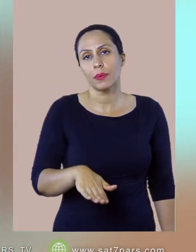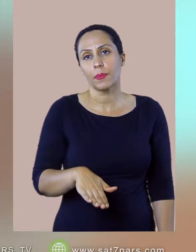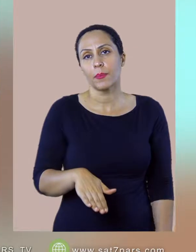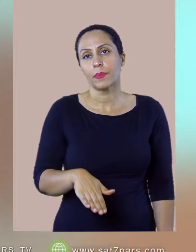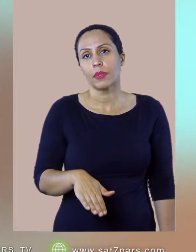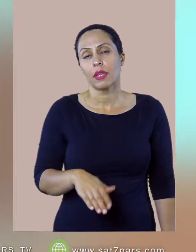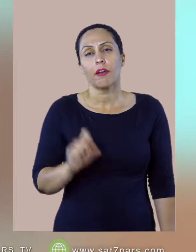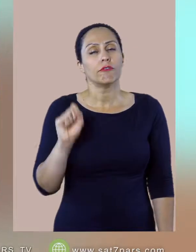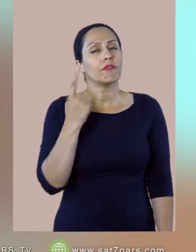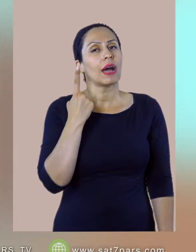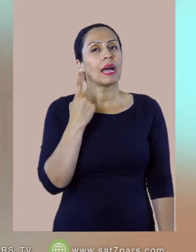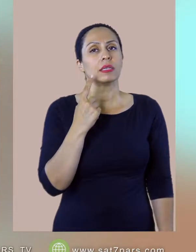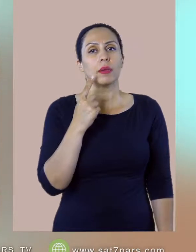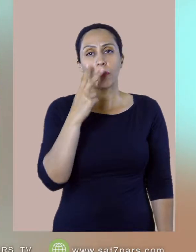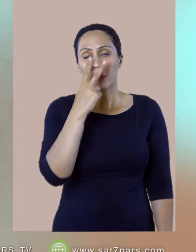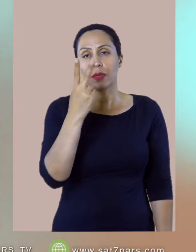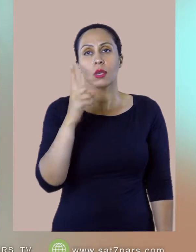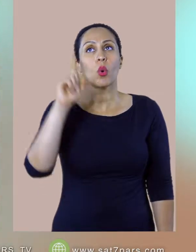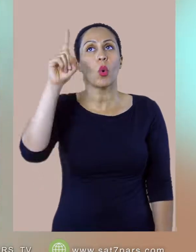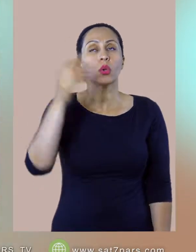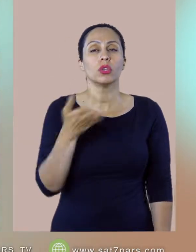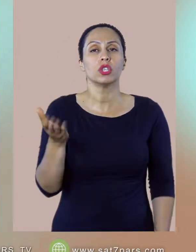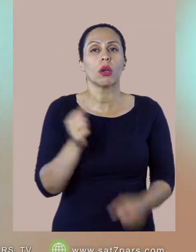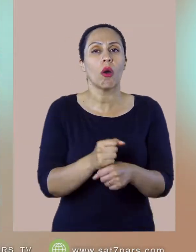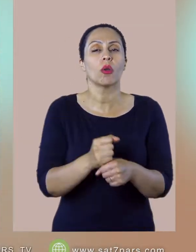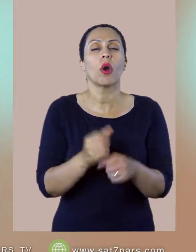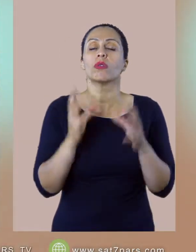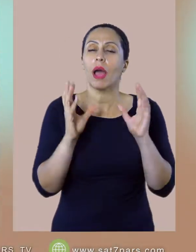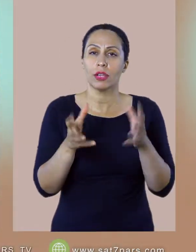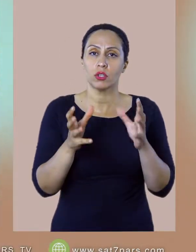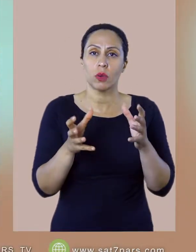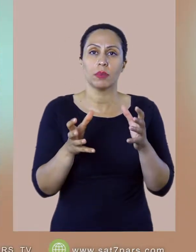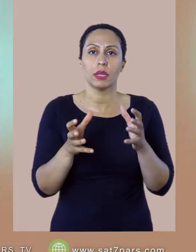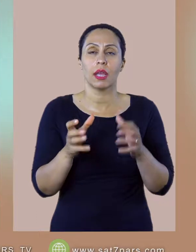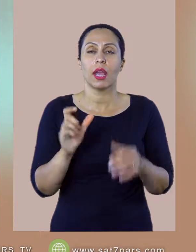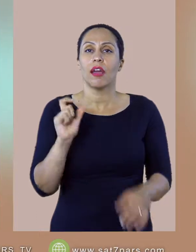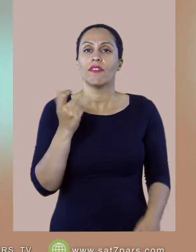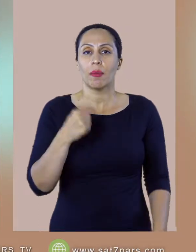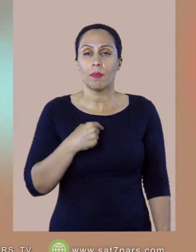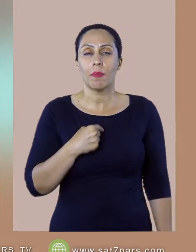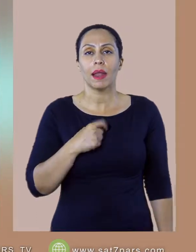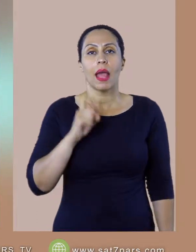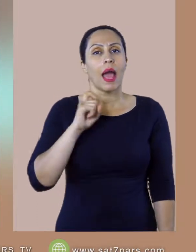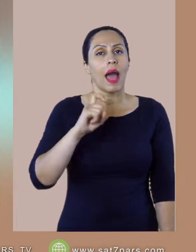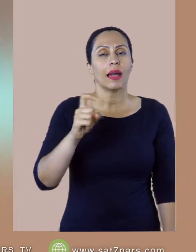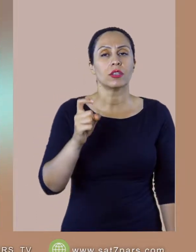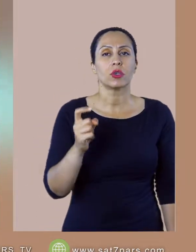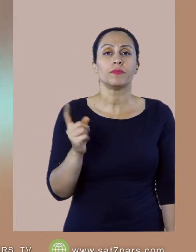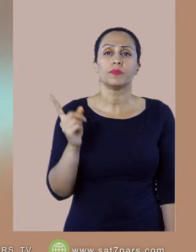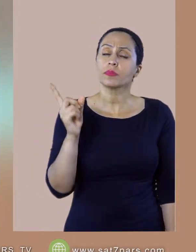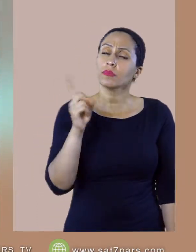و فقط ببینید خود من چه کاری میکنه بعد از تو من خودم بارهای بار حتی به مان ایماندار بوده به جای رسیدم که دیدم